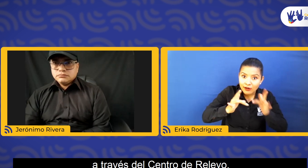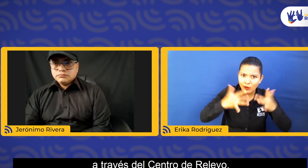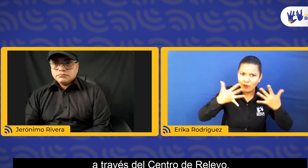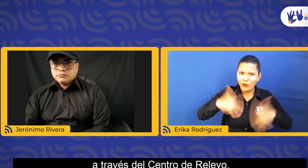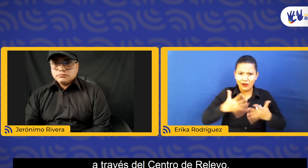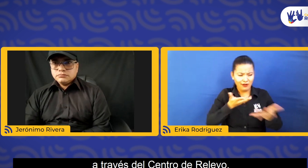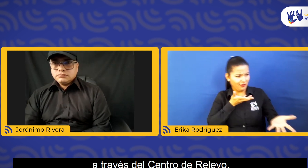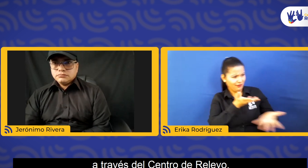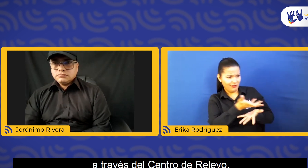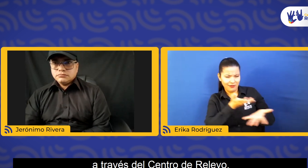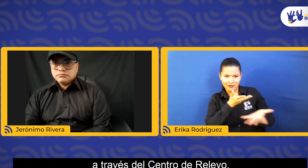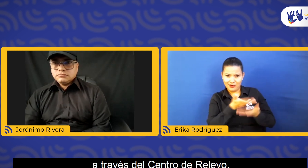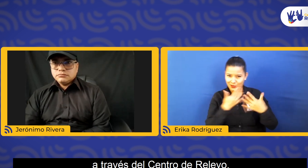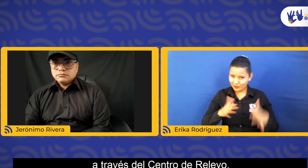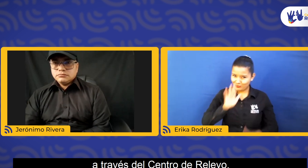centro de relevo.